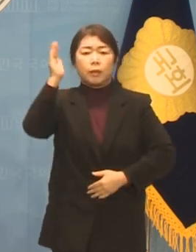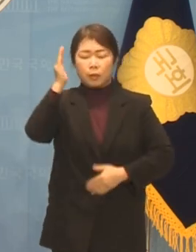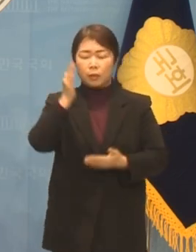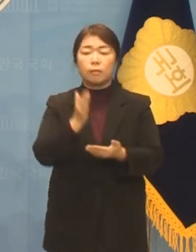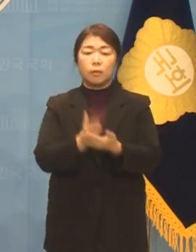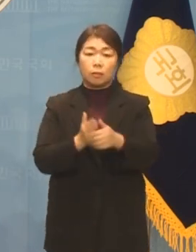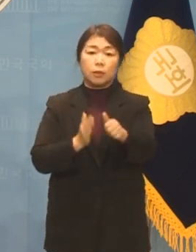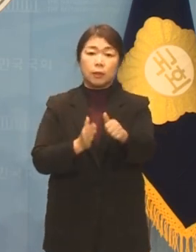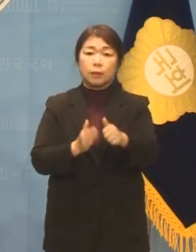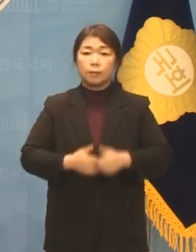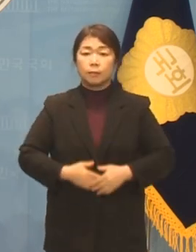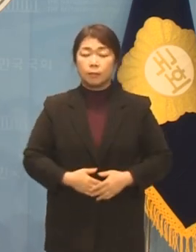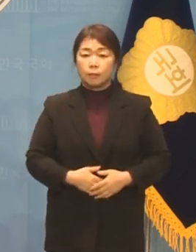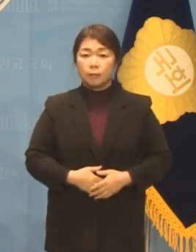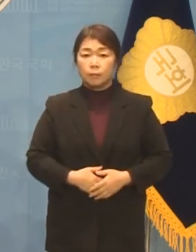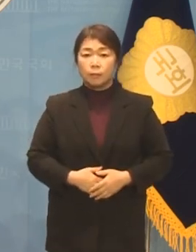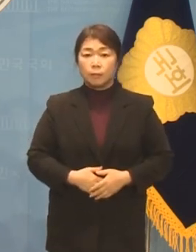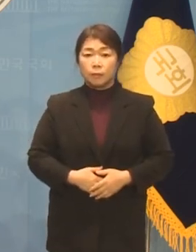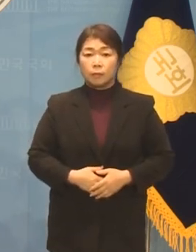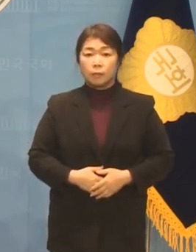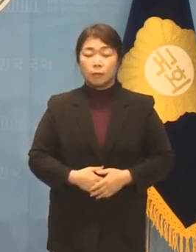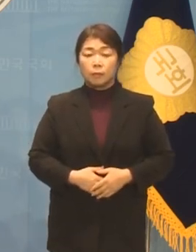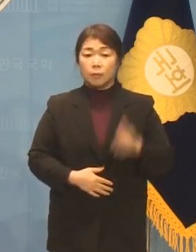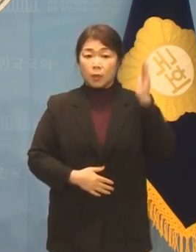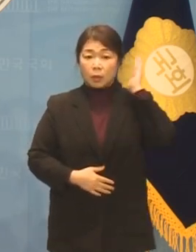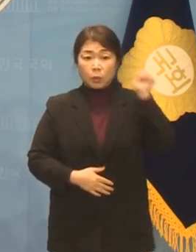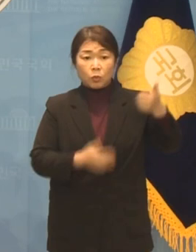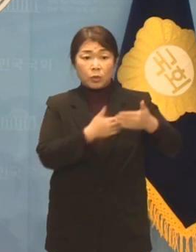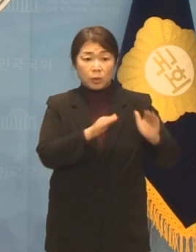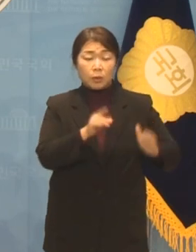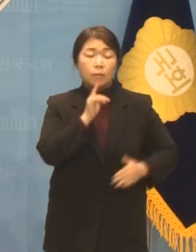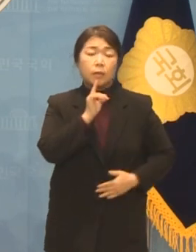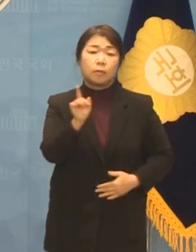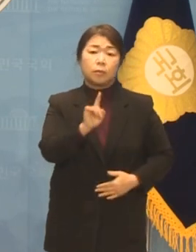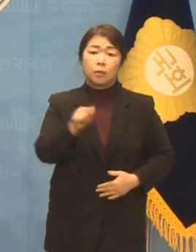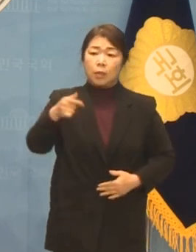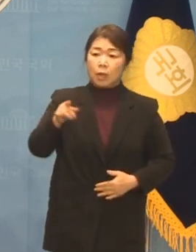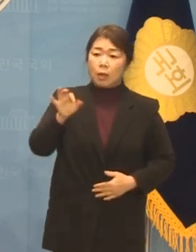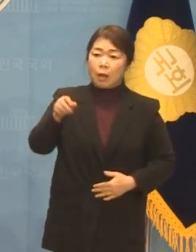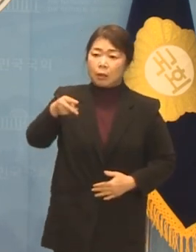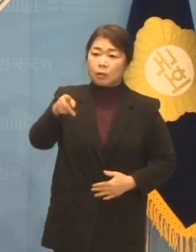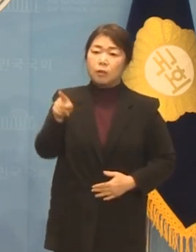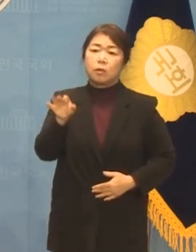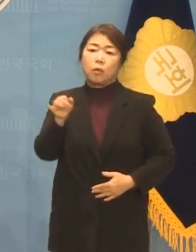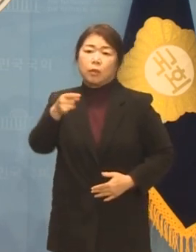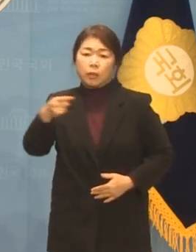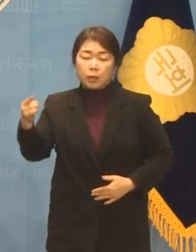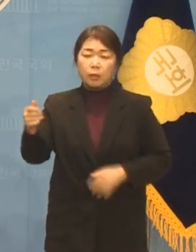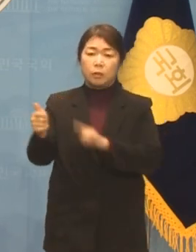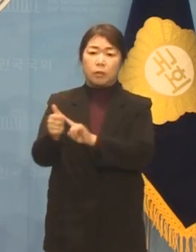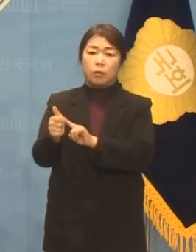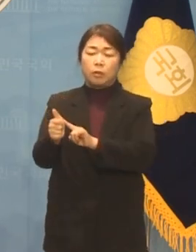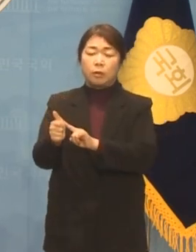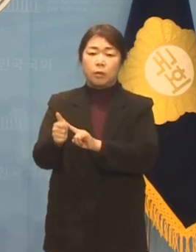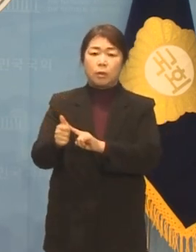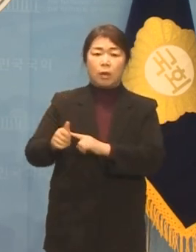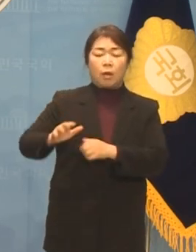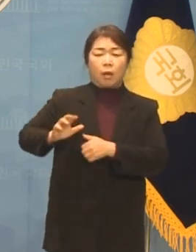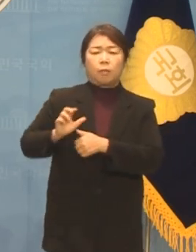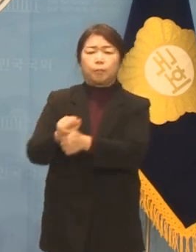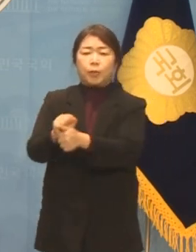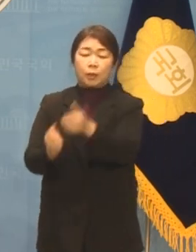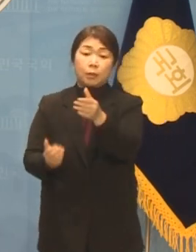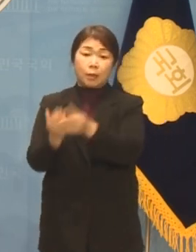중단하십시오. 대통령실에서 강성희 의원을 폭력 제압한 사태에 대해